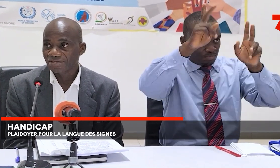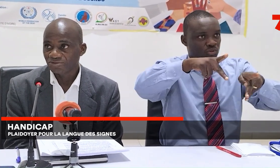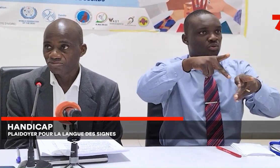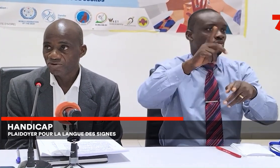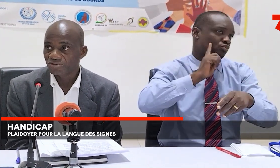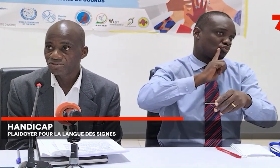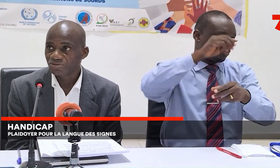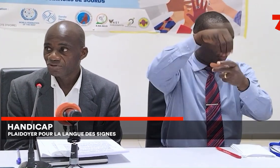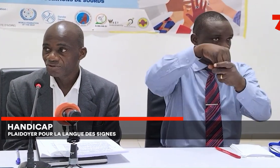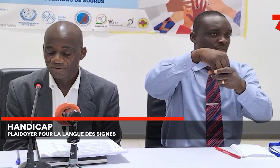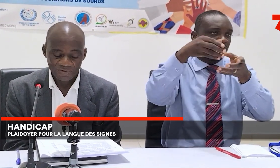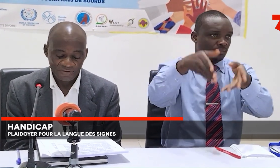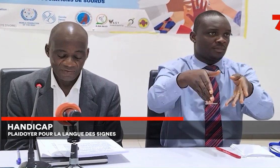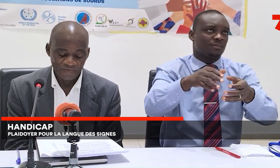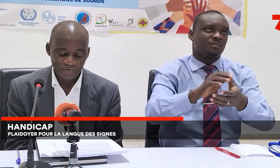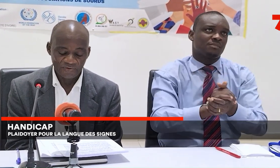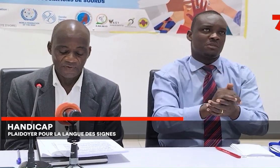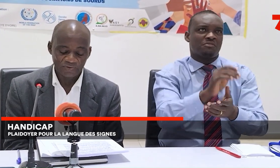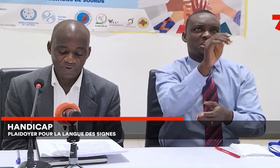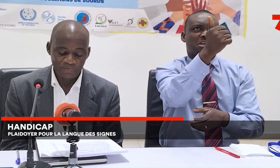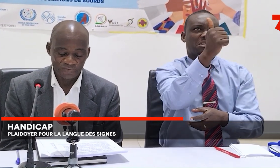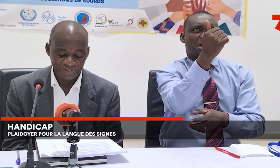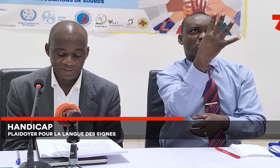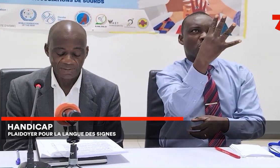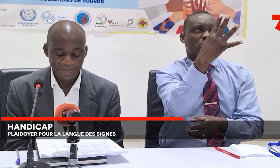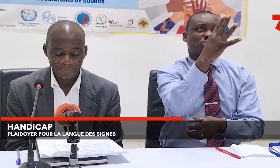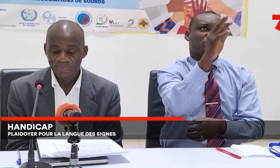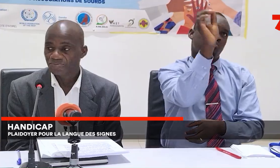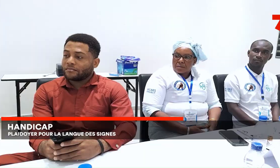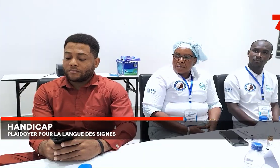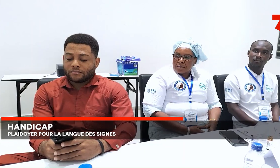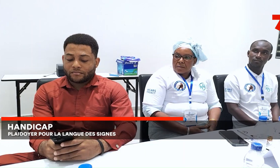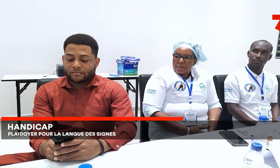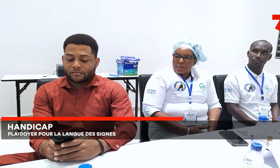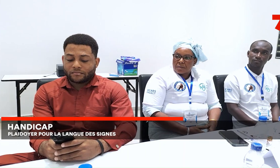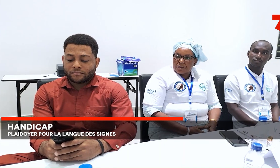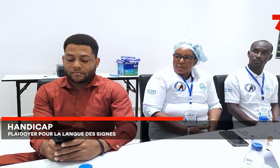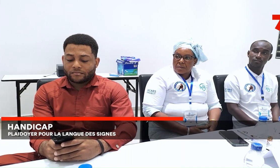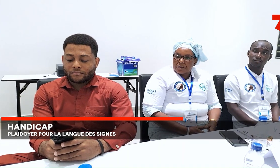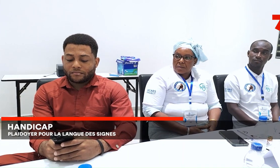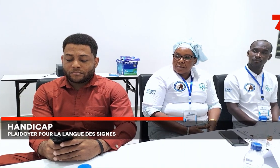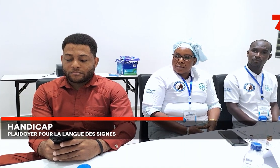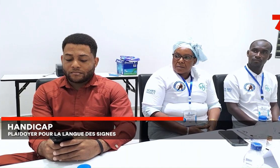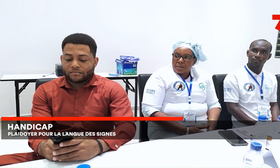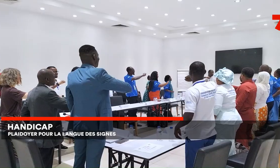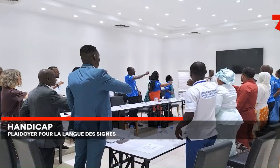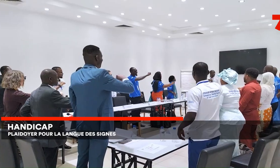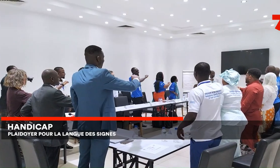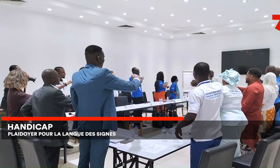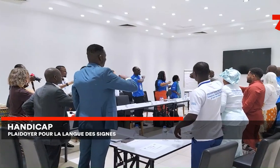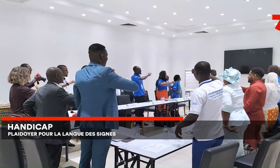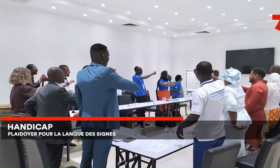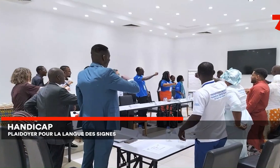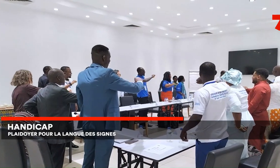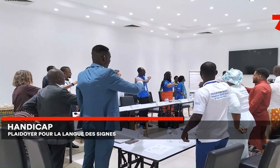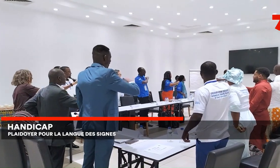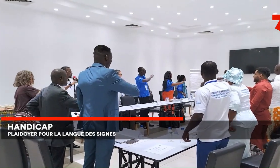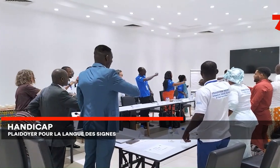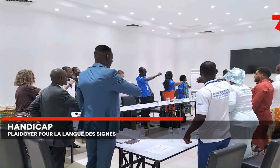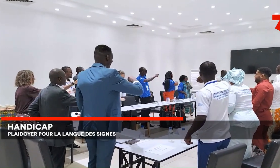14,23 %. Les personnes malentendantes peuvent apprendre et travailler au même titre que celles qui ne présentent